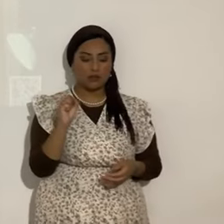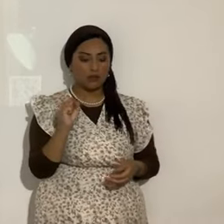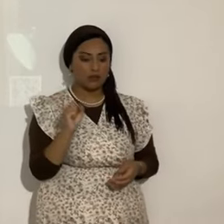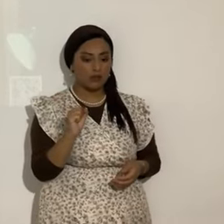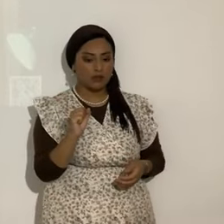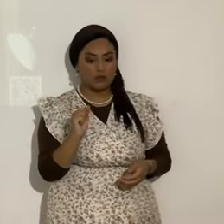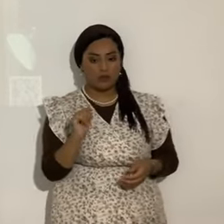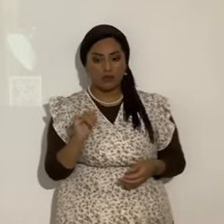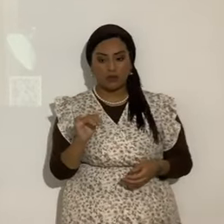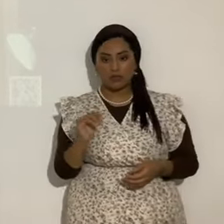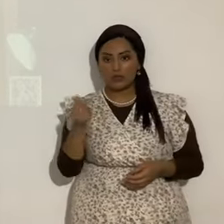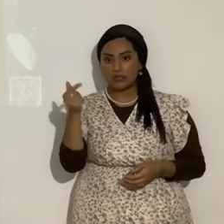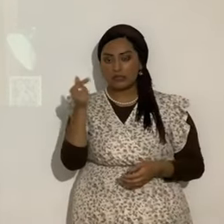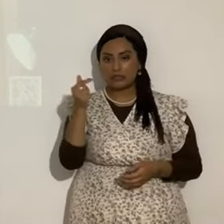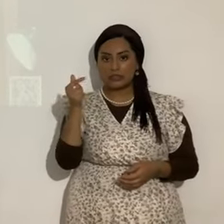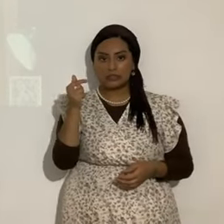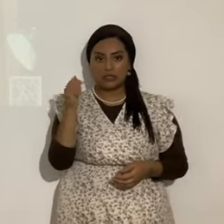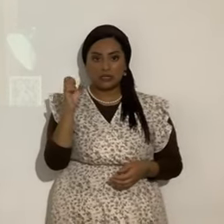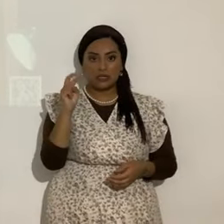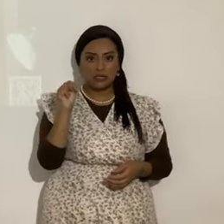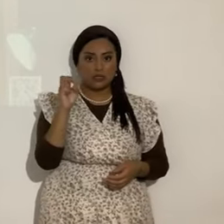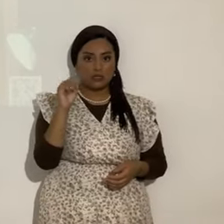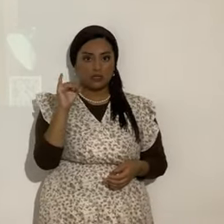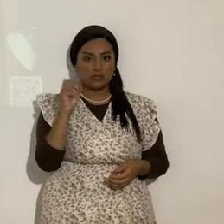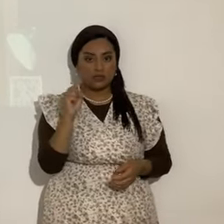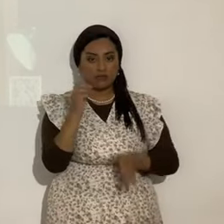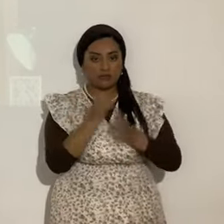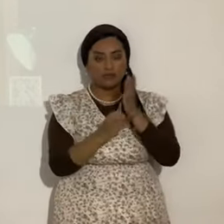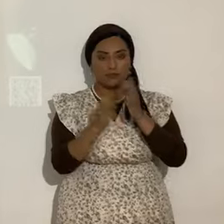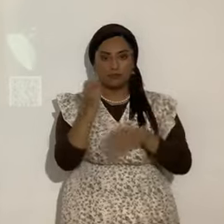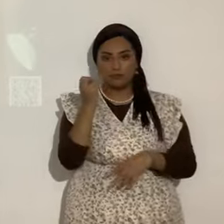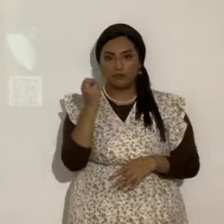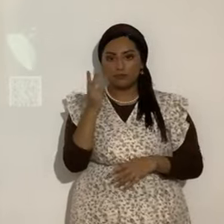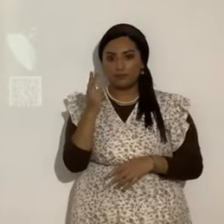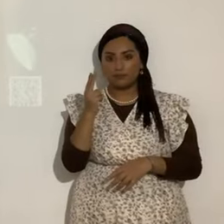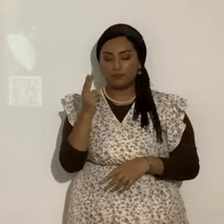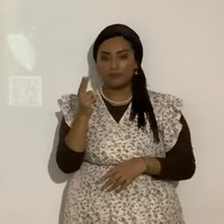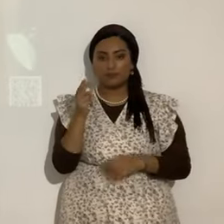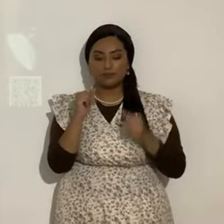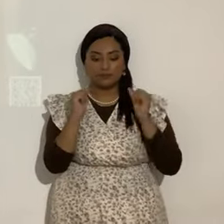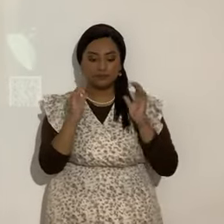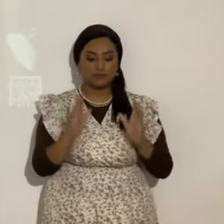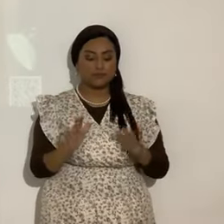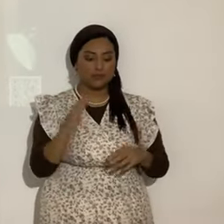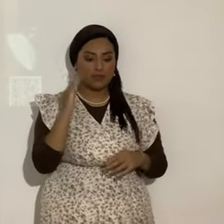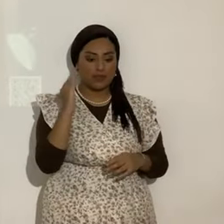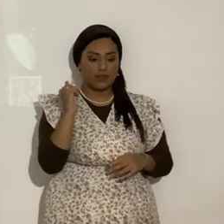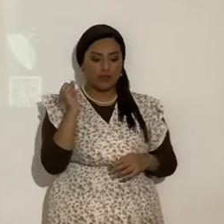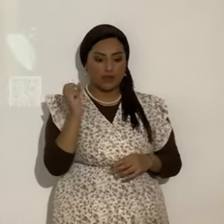Génesis 12, bendito es el Abacadós, sí,